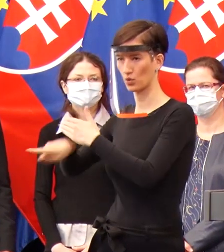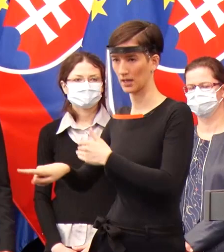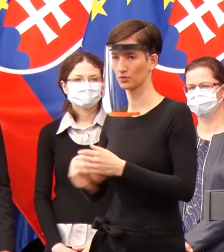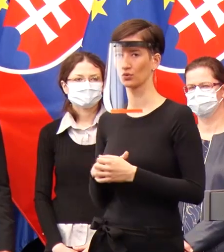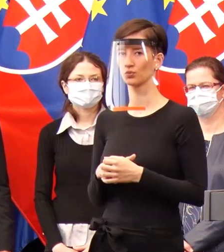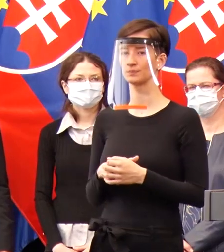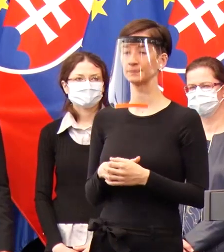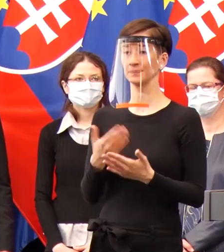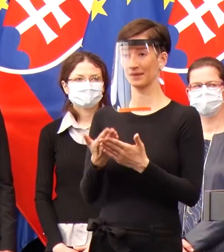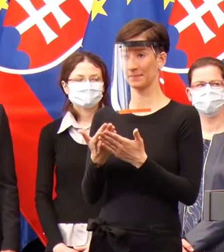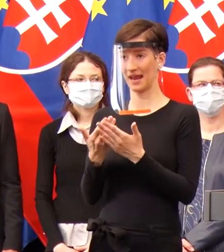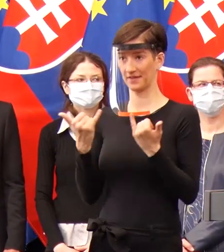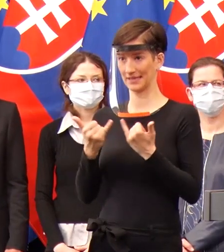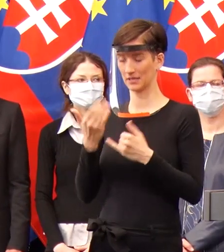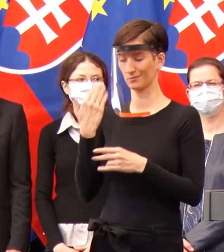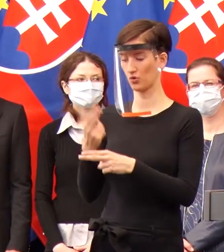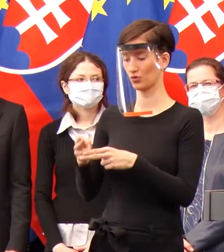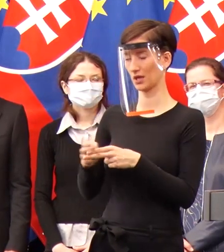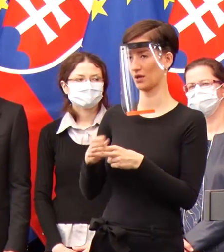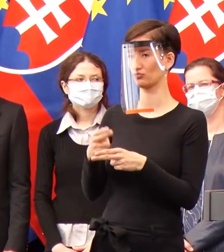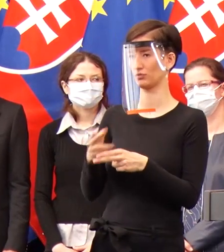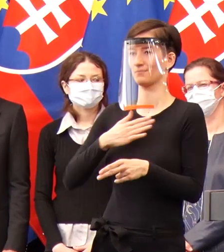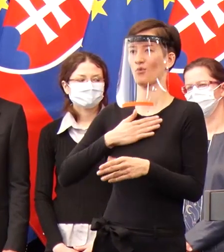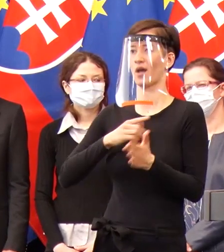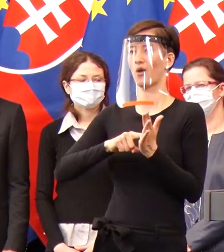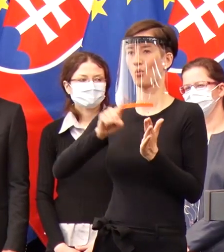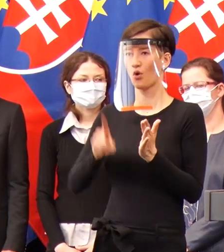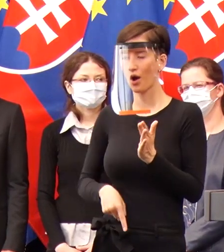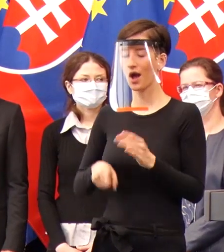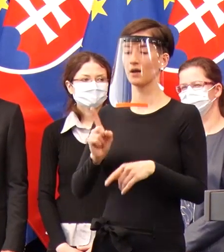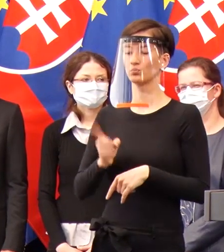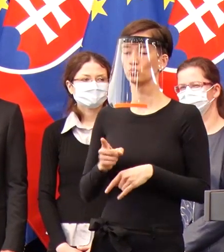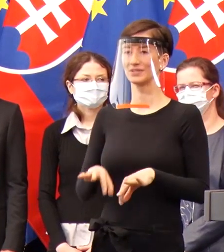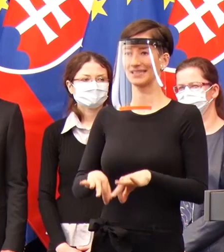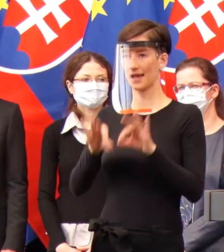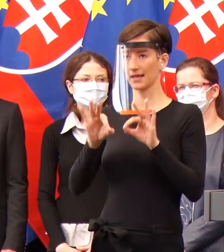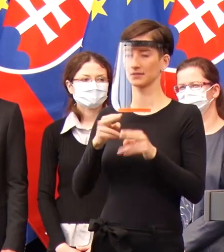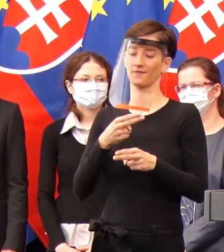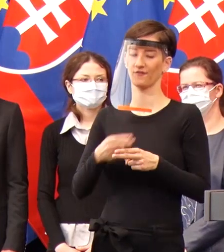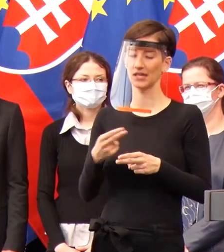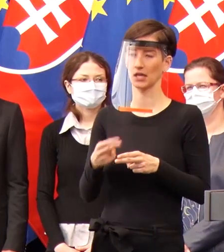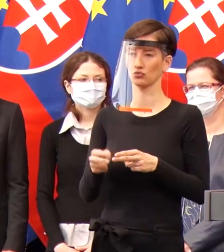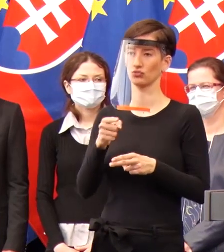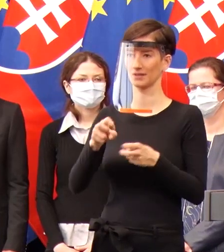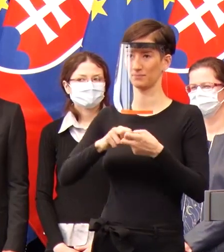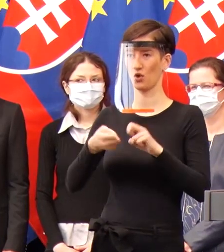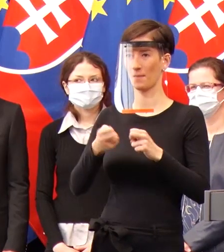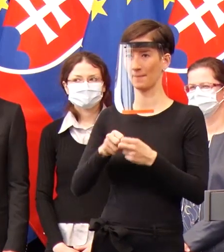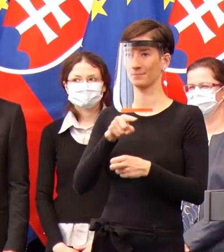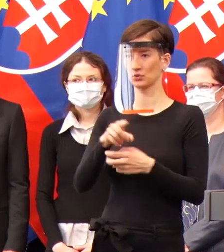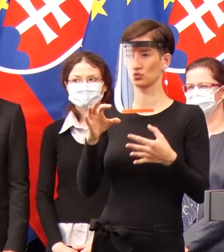dostali za úlohu, a teda konkrétne ja som dostal za úlohu, aby sme skúsili nájsť riešenie na tieto rýchlotesty.